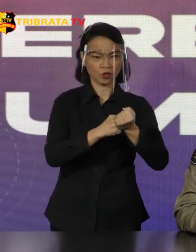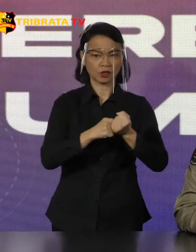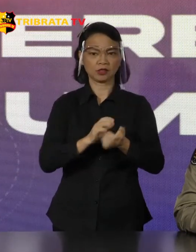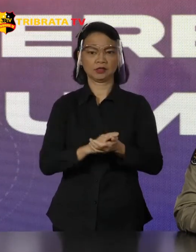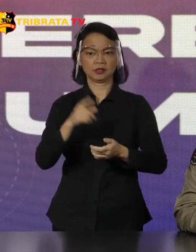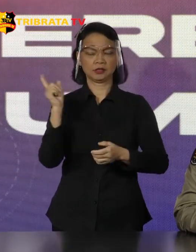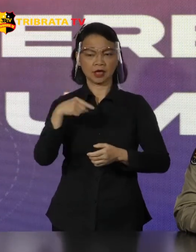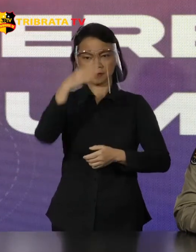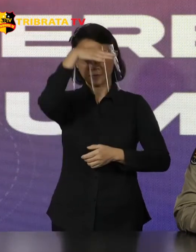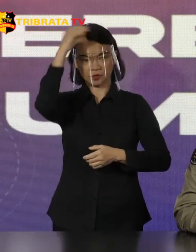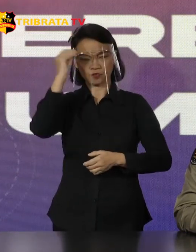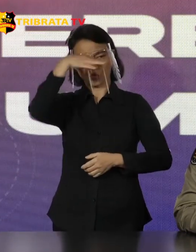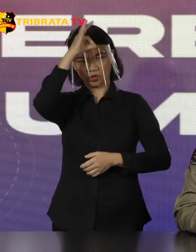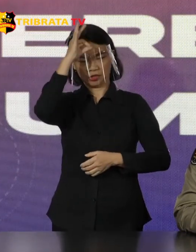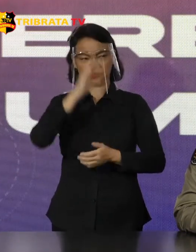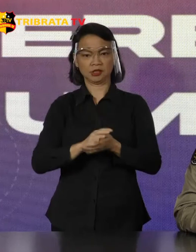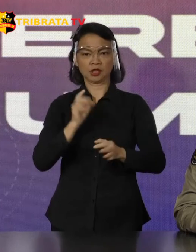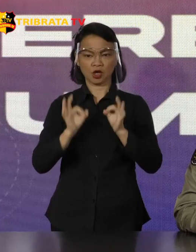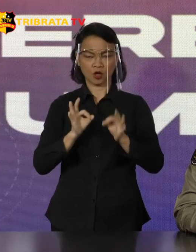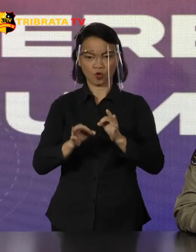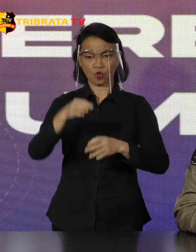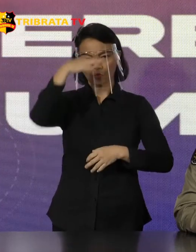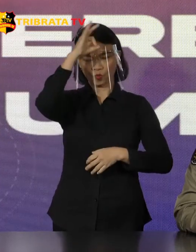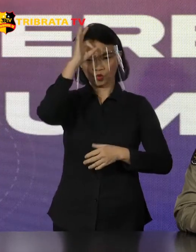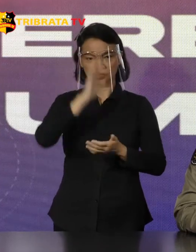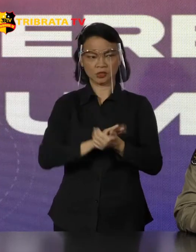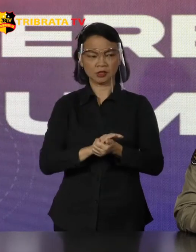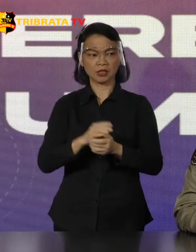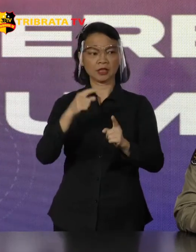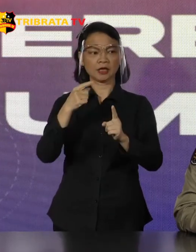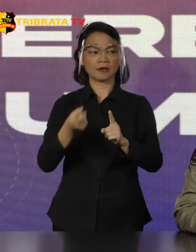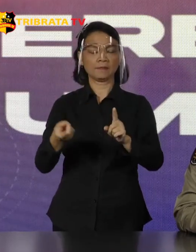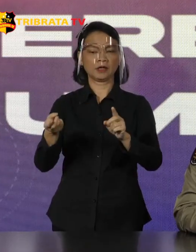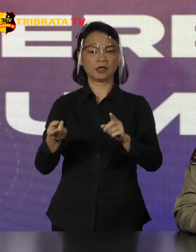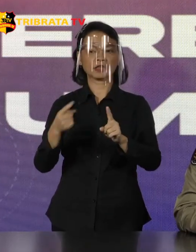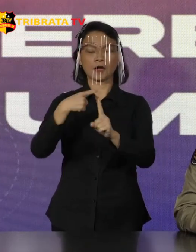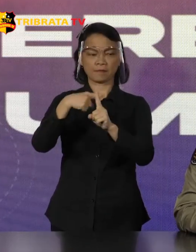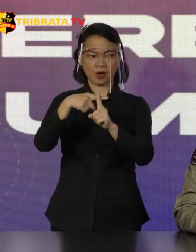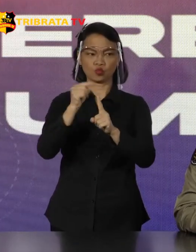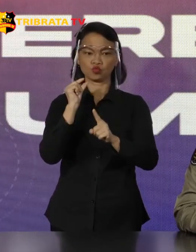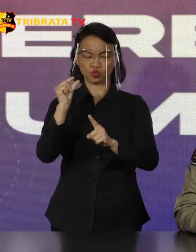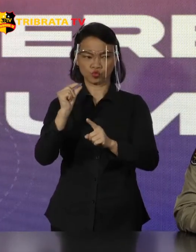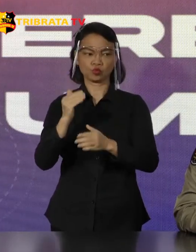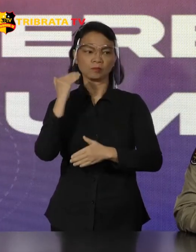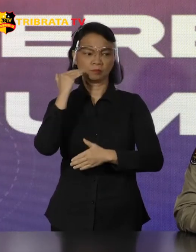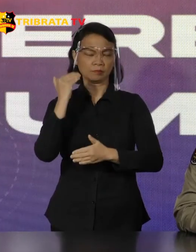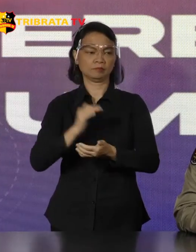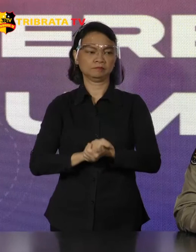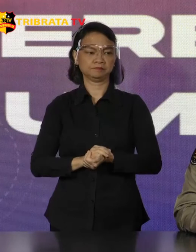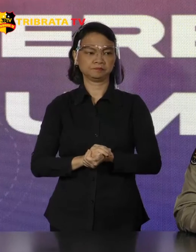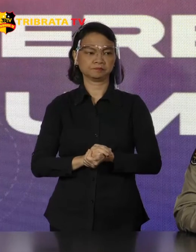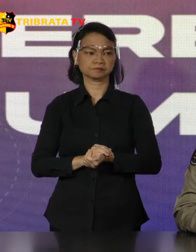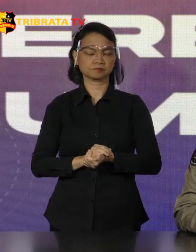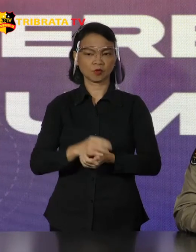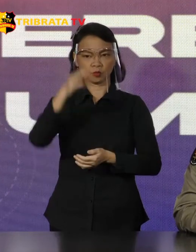Polri Seandainya Polda Metro Jaya membutuhkan tambahan kekuatan Mabes Polri siap untuk membackup Yang